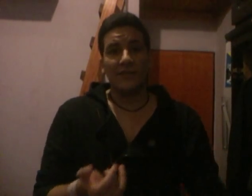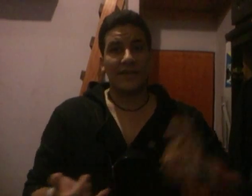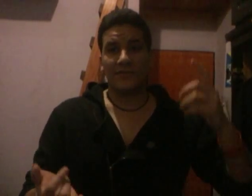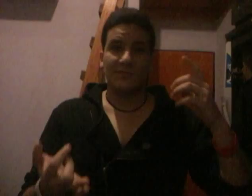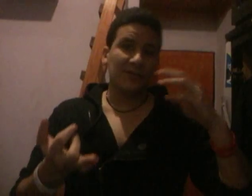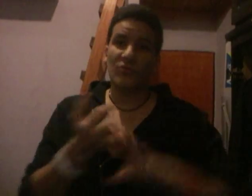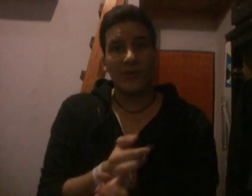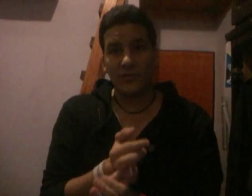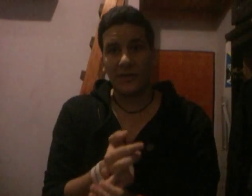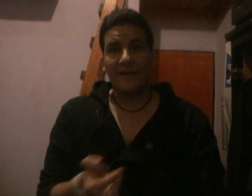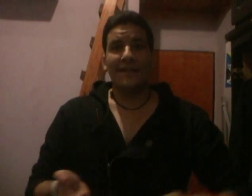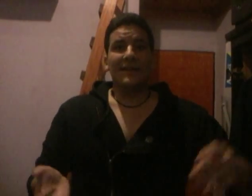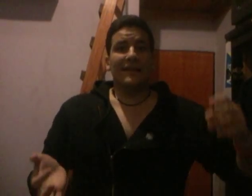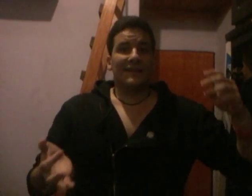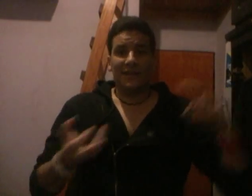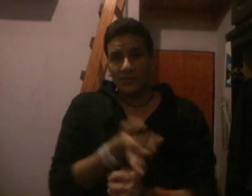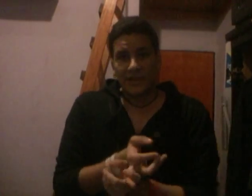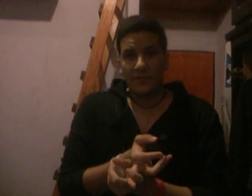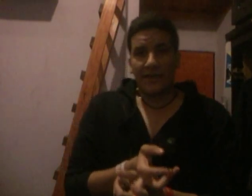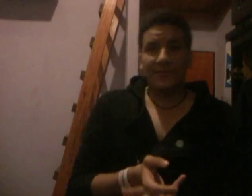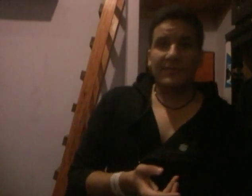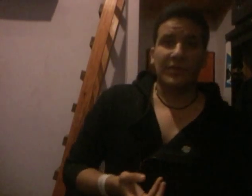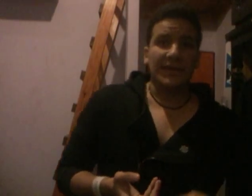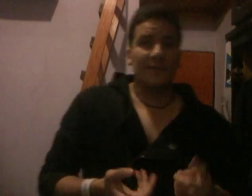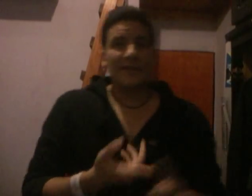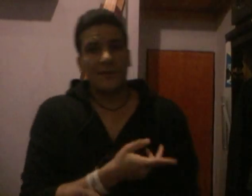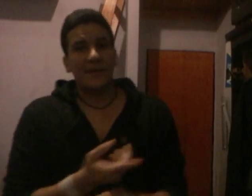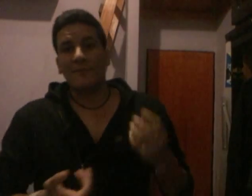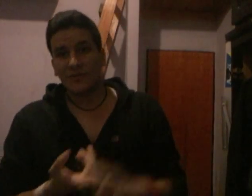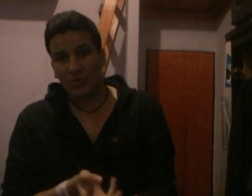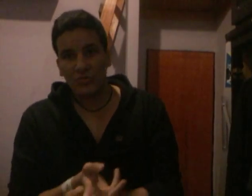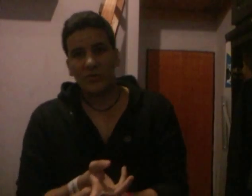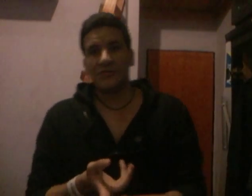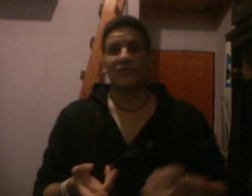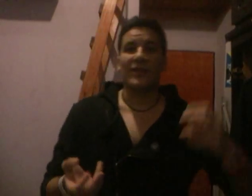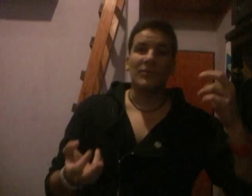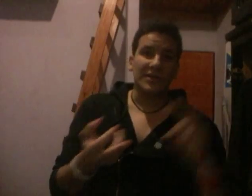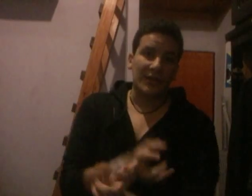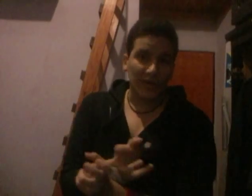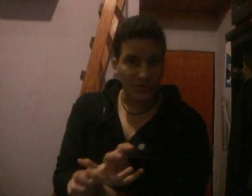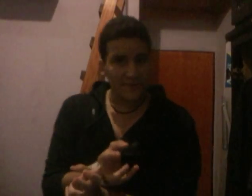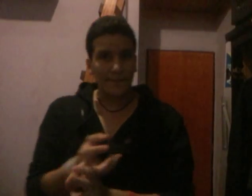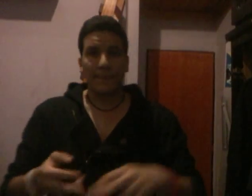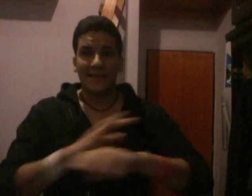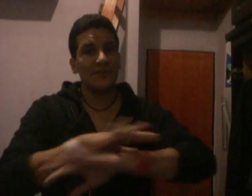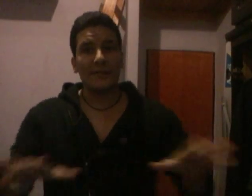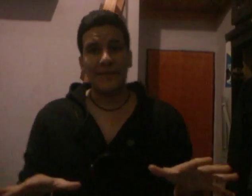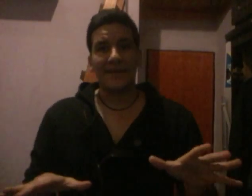y encima hay un nuevo actor que tiene otra historia, aunque este Batman es más oscuro, sufrió la muerte del Guasón, que no te lo explican.